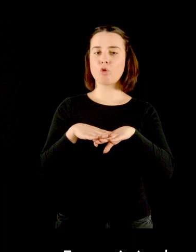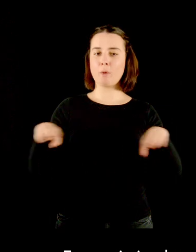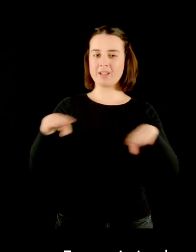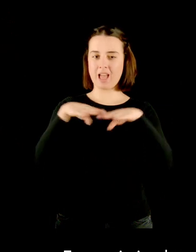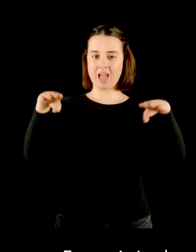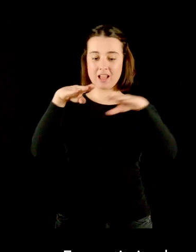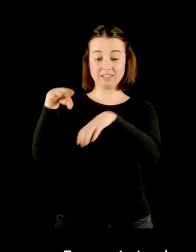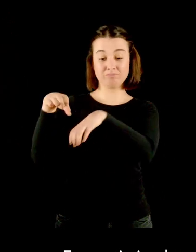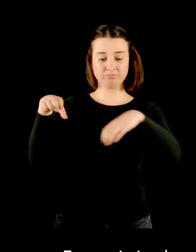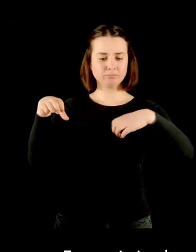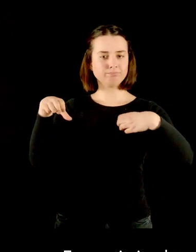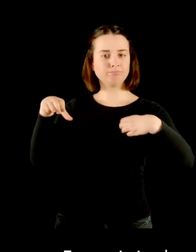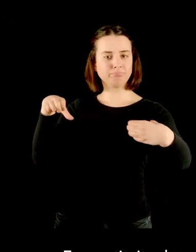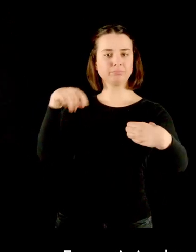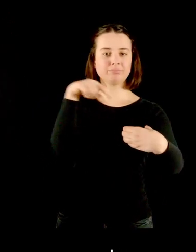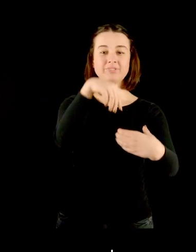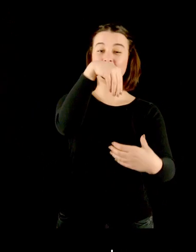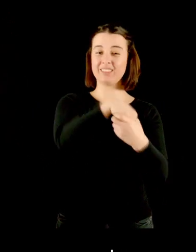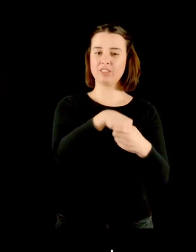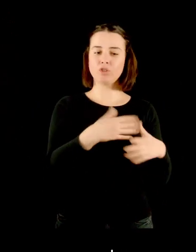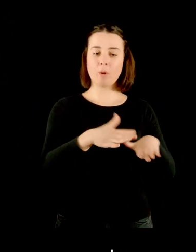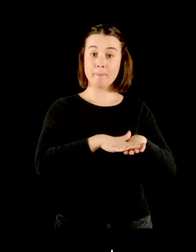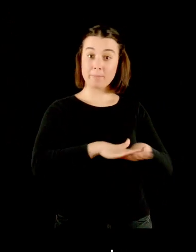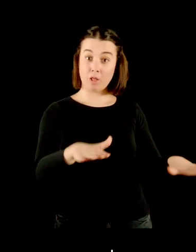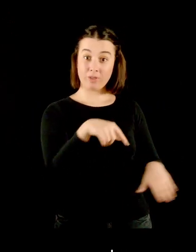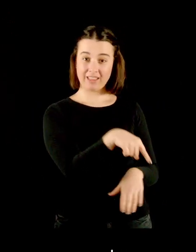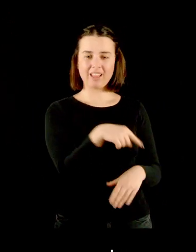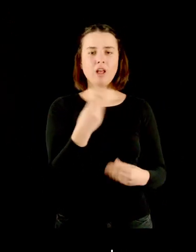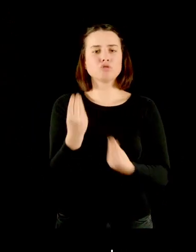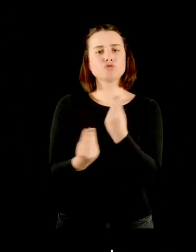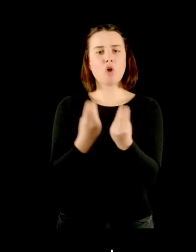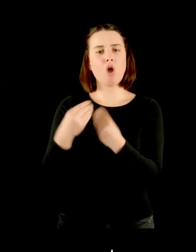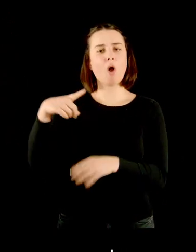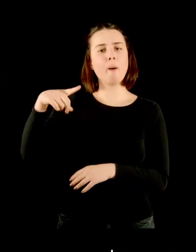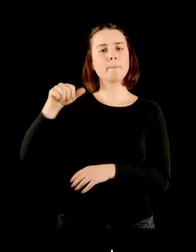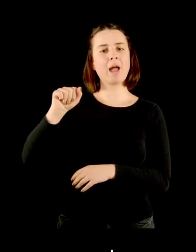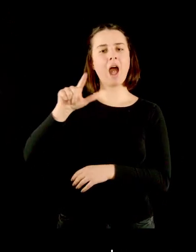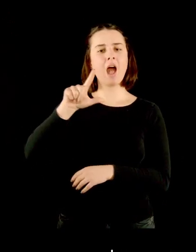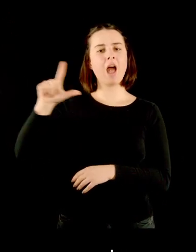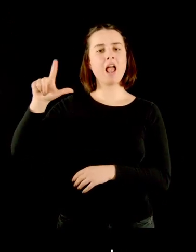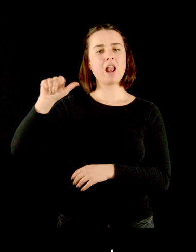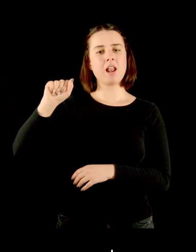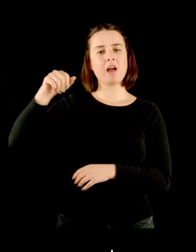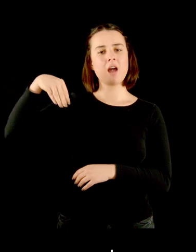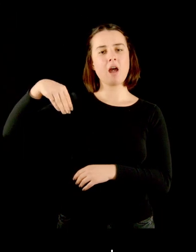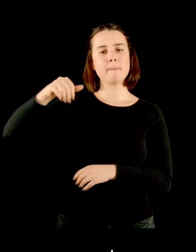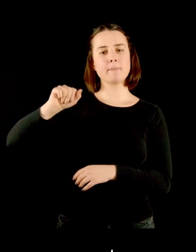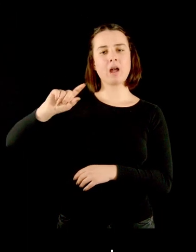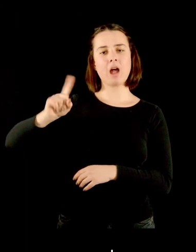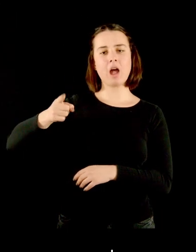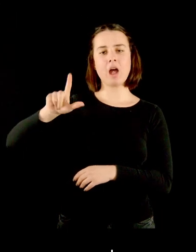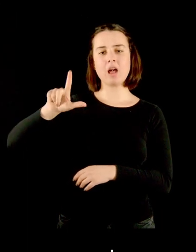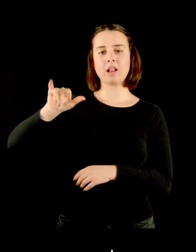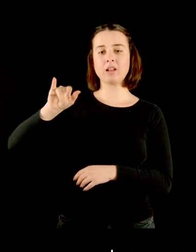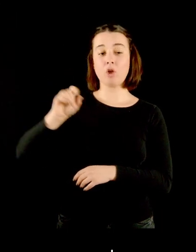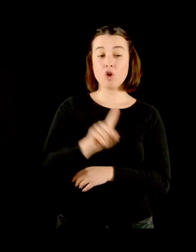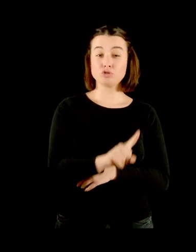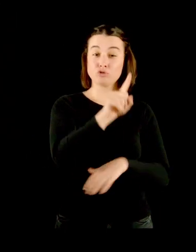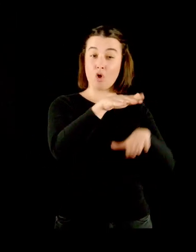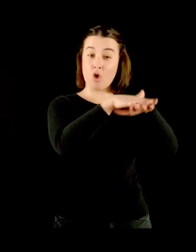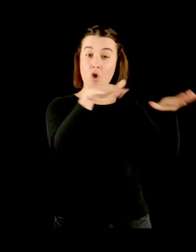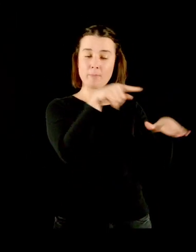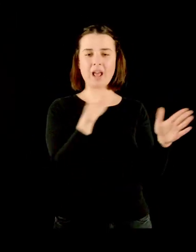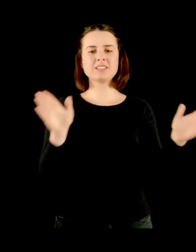centrale organizzato su quattro piani e da un avancorpo dove si trovavano la sala per il gioco del pallamaglio al piano terra